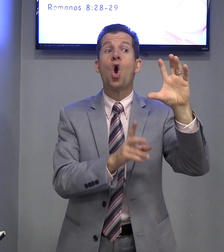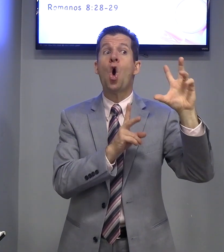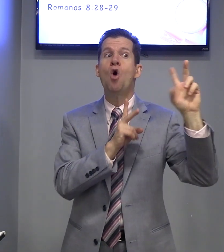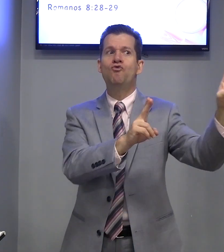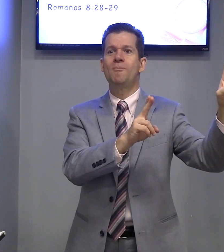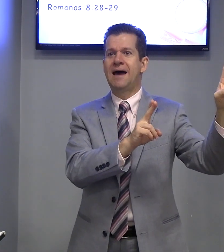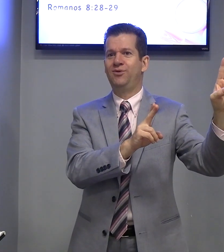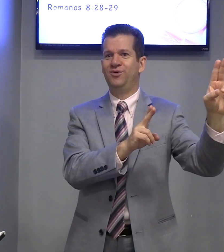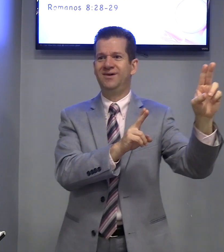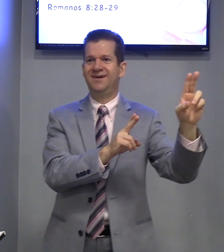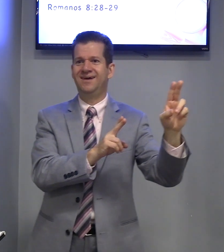Conformado.